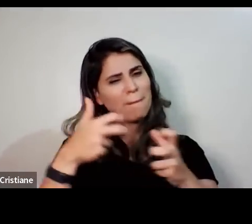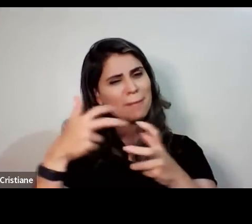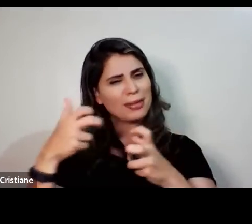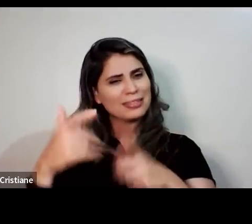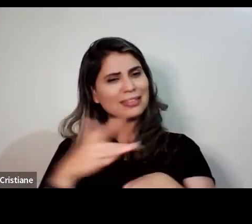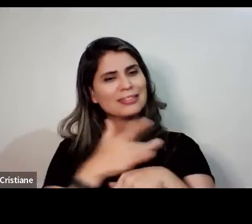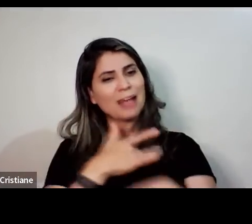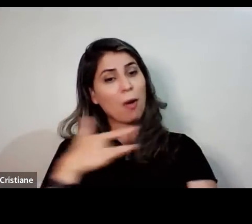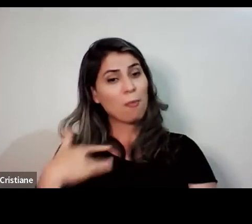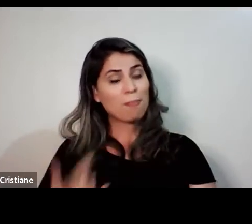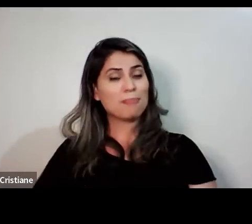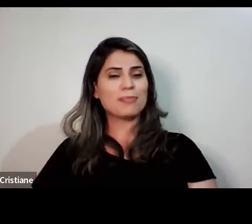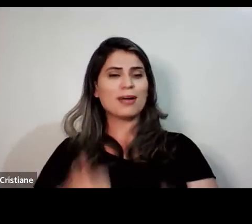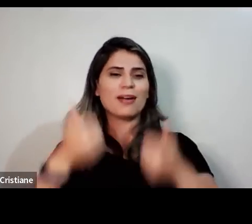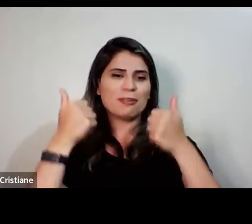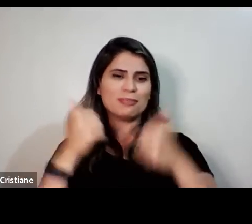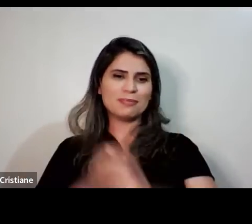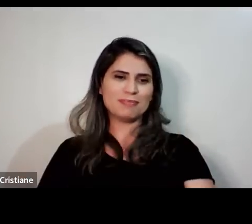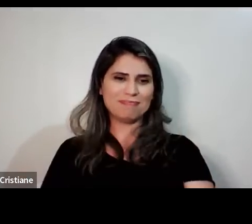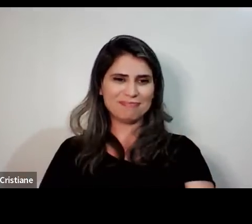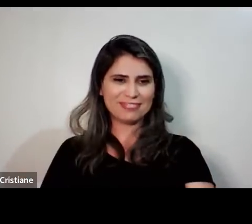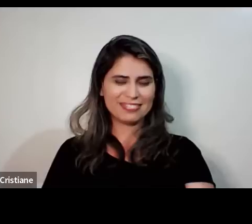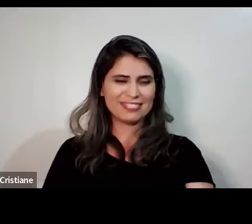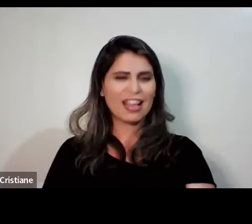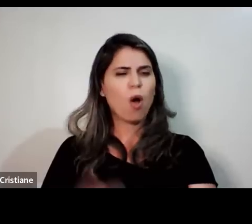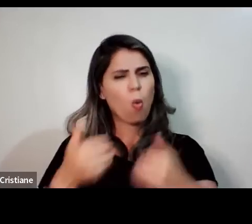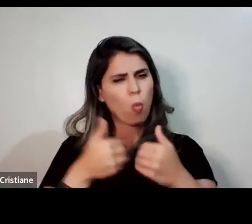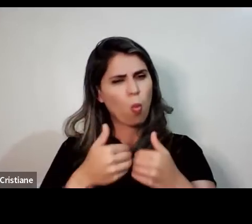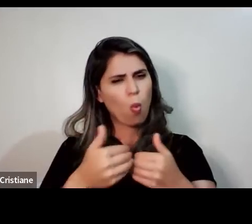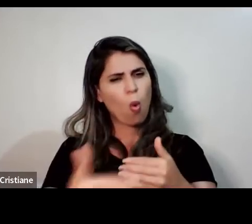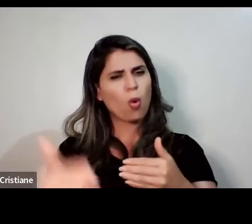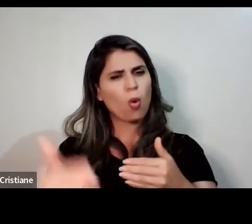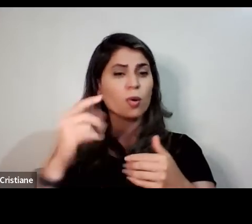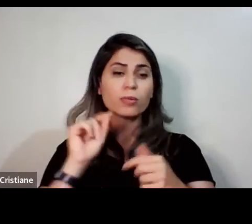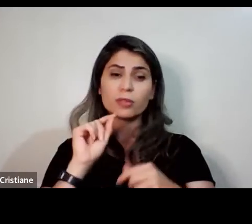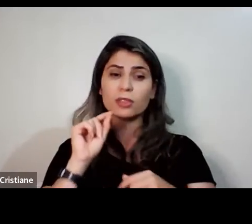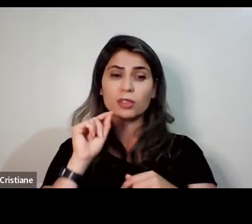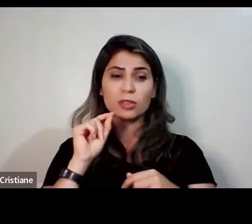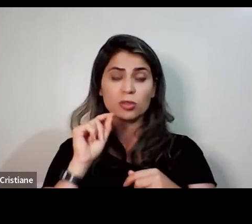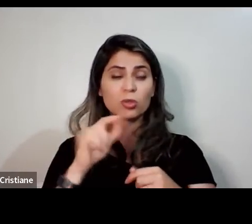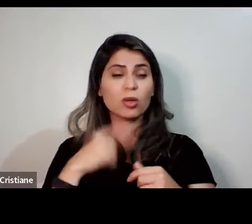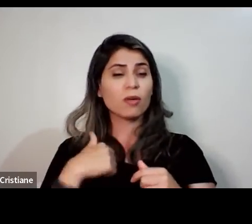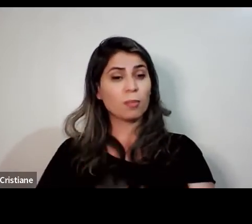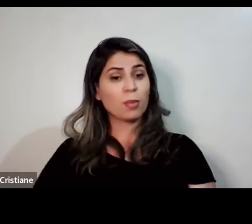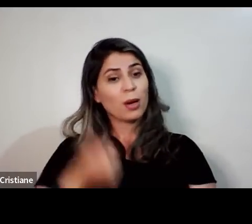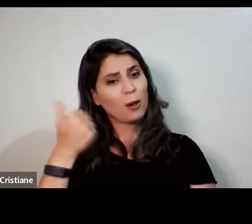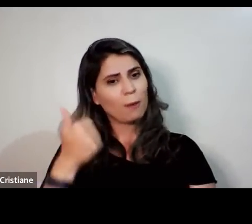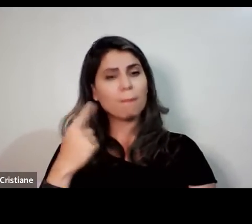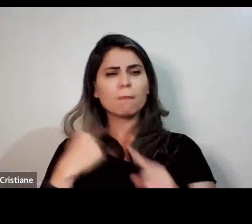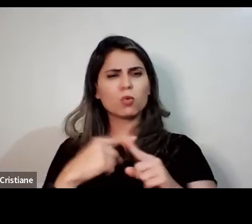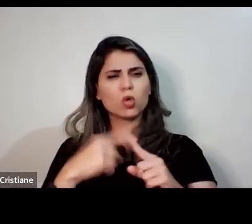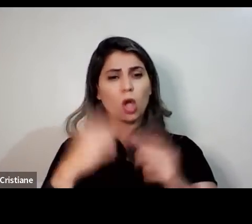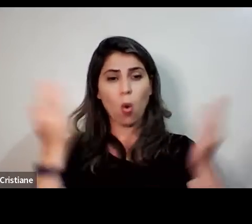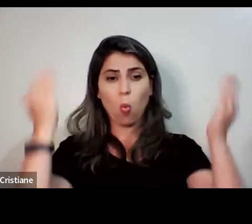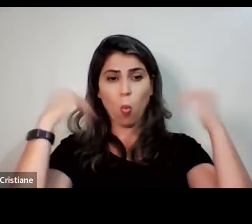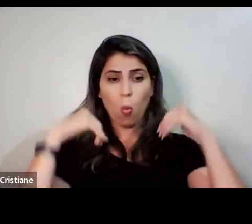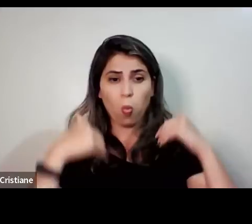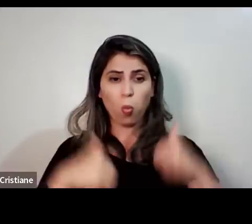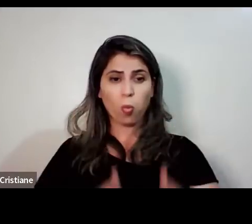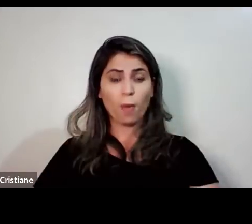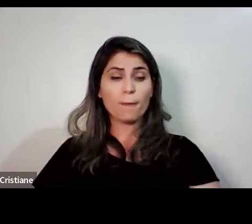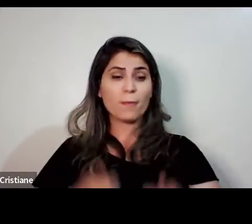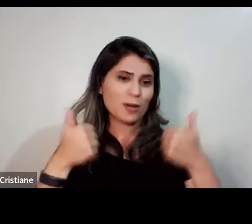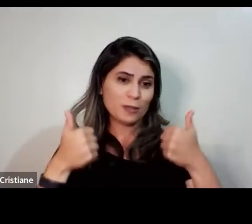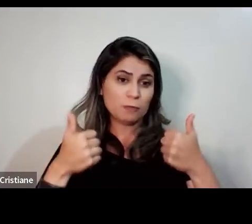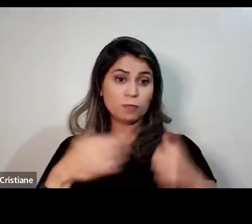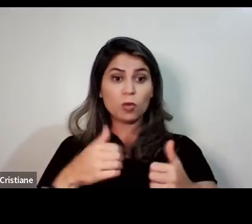dizer. Então, começa a ter os benefícios porque o organismo está limpo, a imunidade